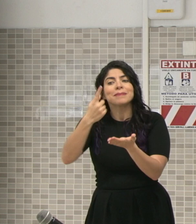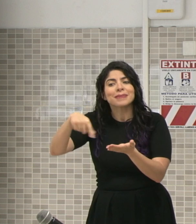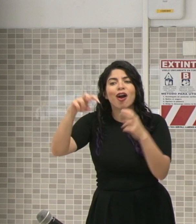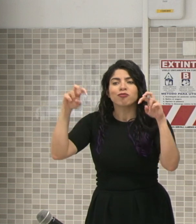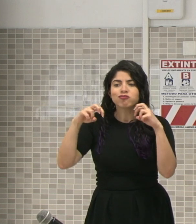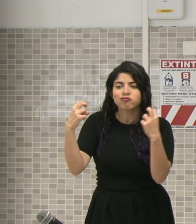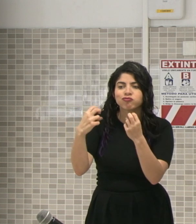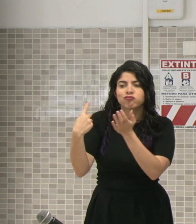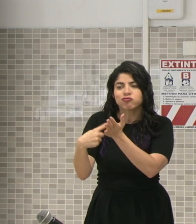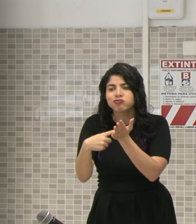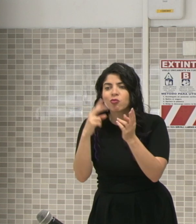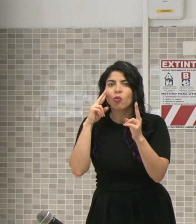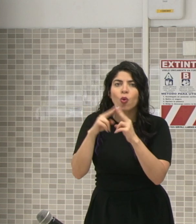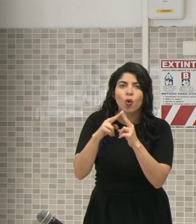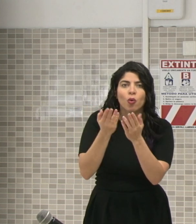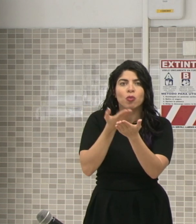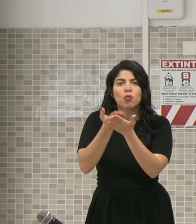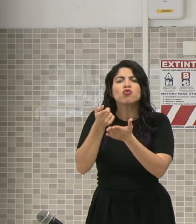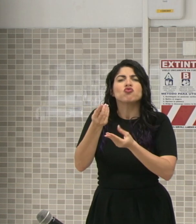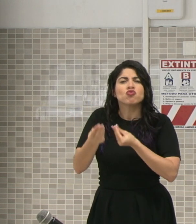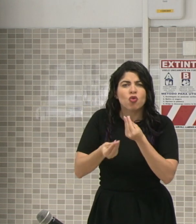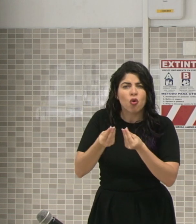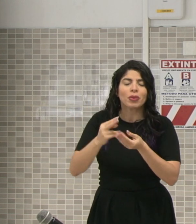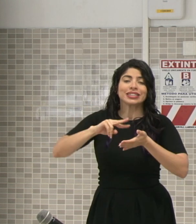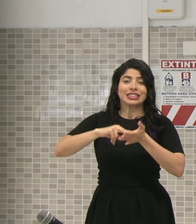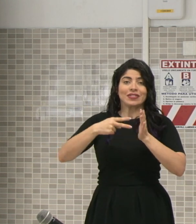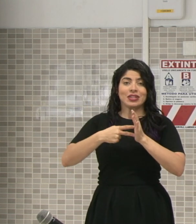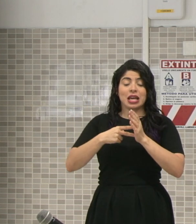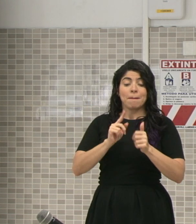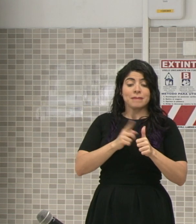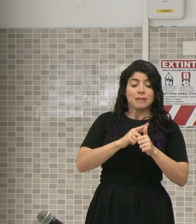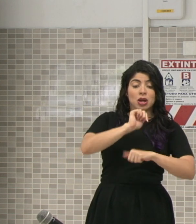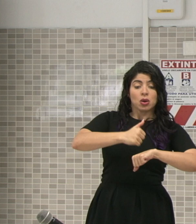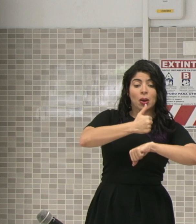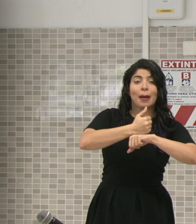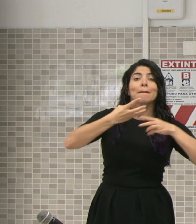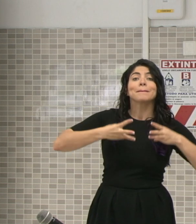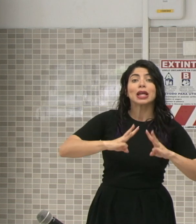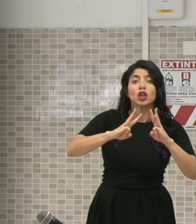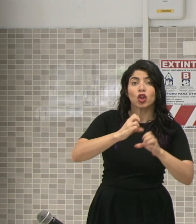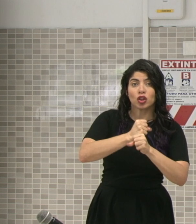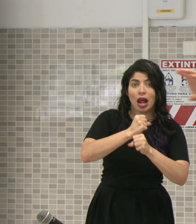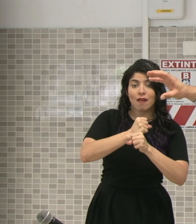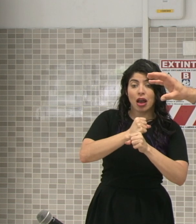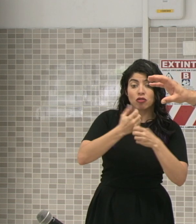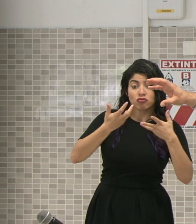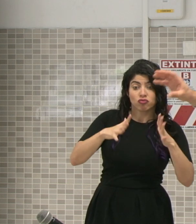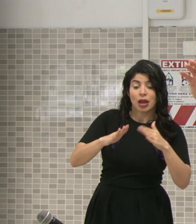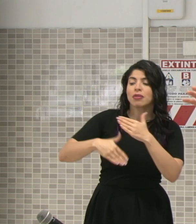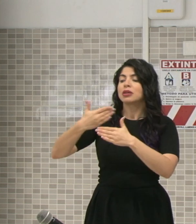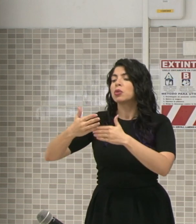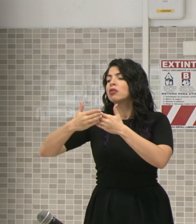conocidas. Lo que buscaríamos es tener esa metodología y una agenda en el